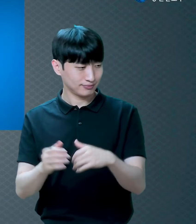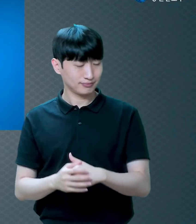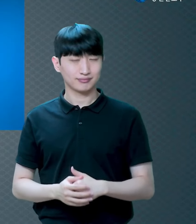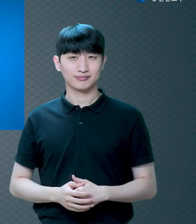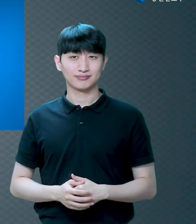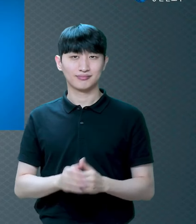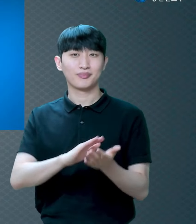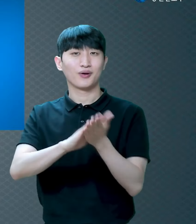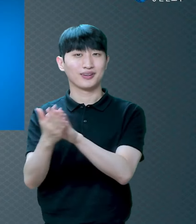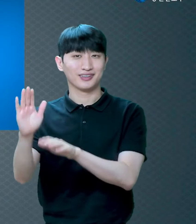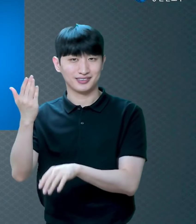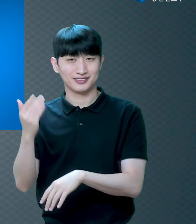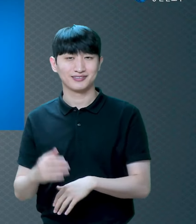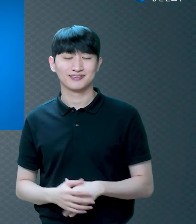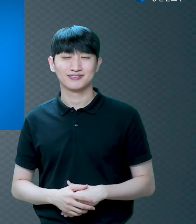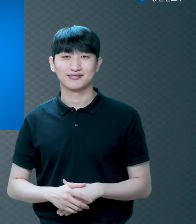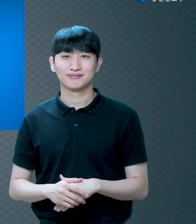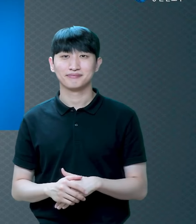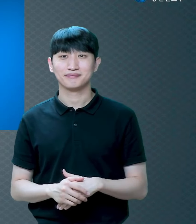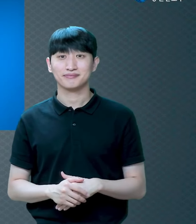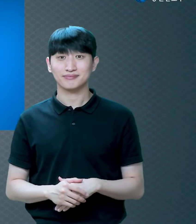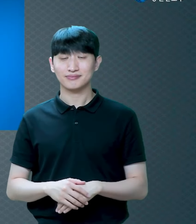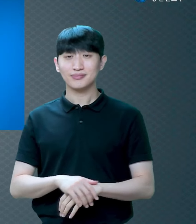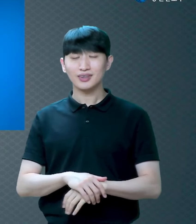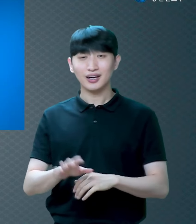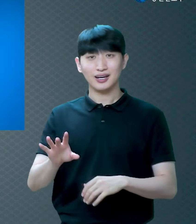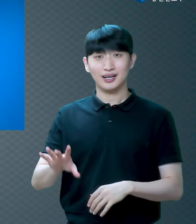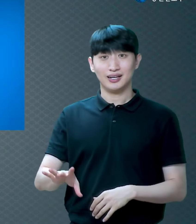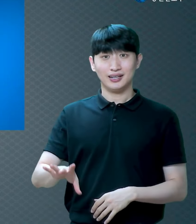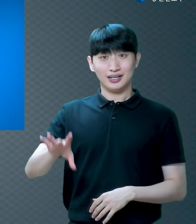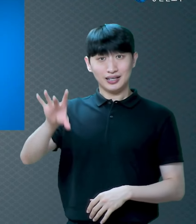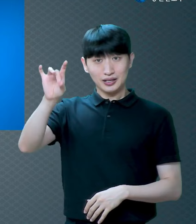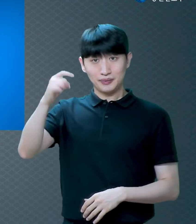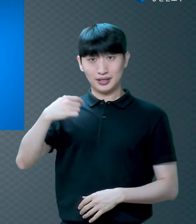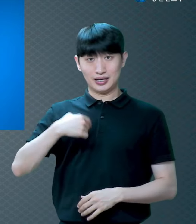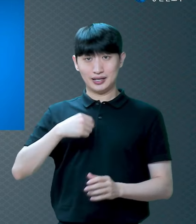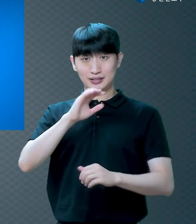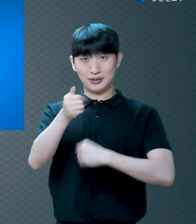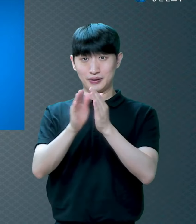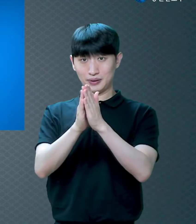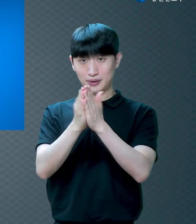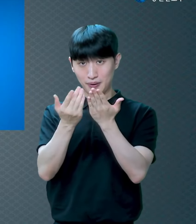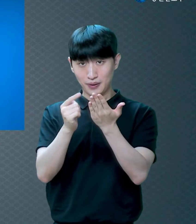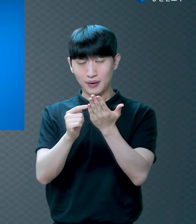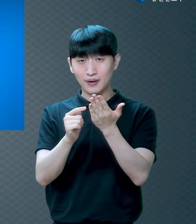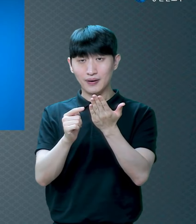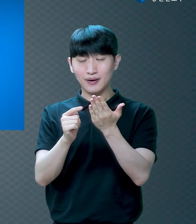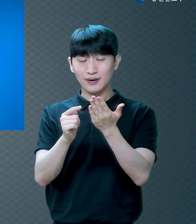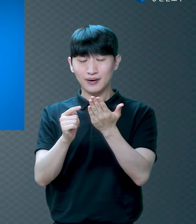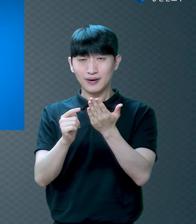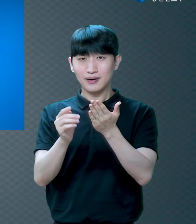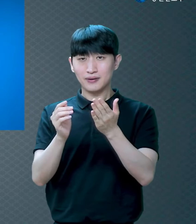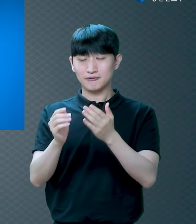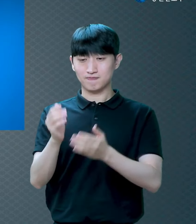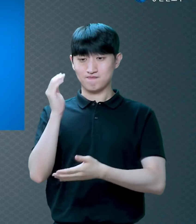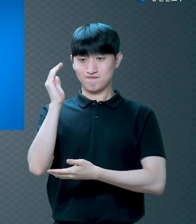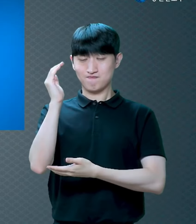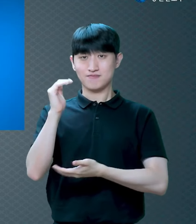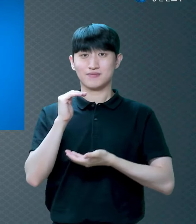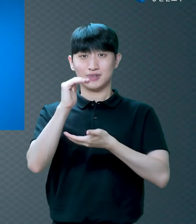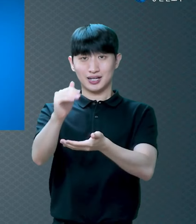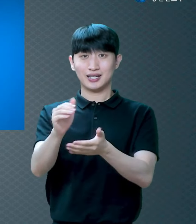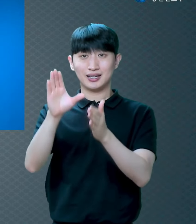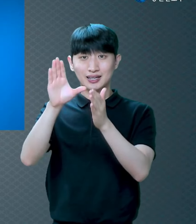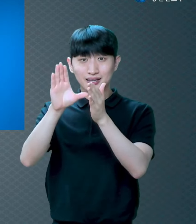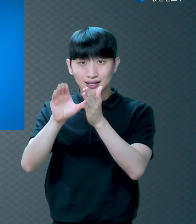처음에 집회하는데요 제가 전도한 게 아니에요 그들이 따라온 거지 야 너 이상해 너 어디 가 나도 한번 가보자